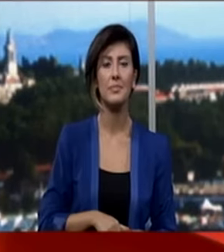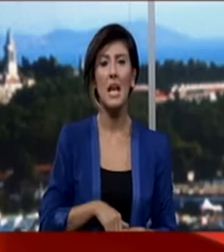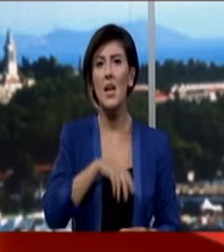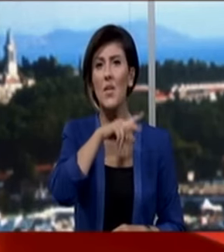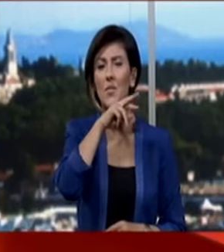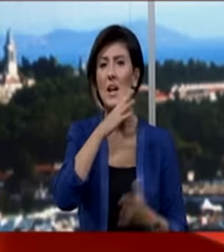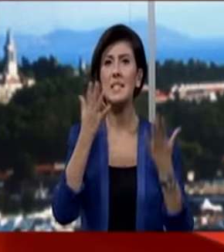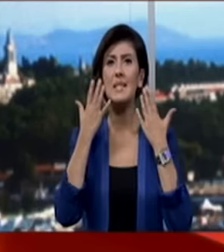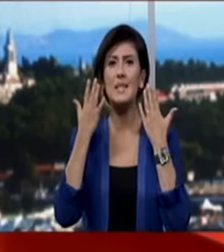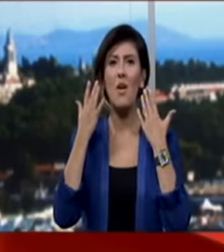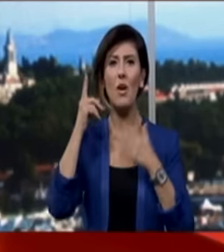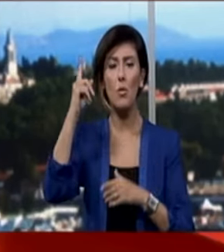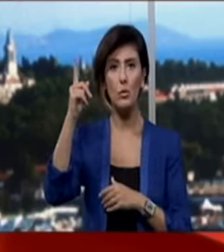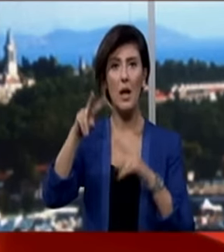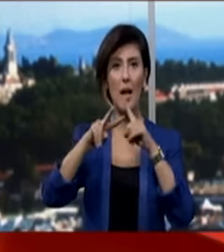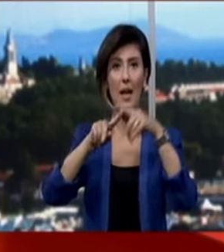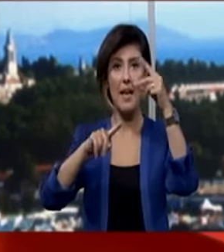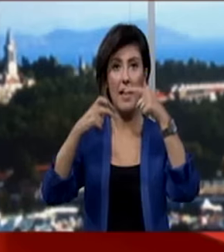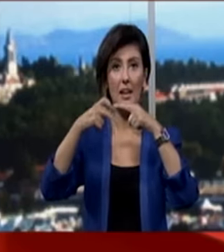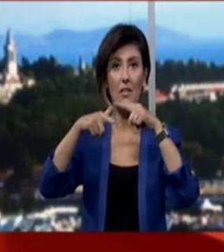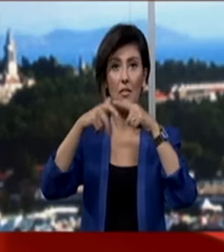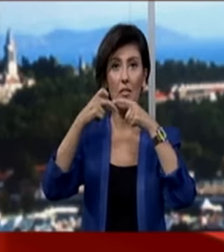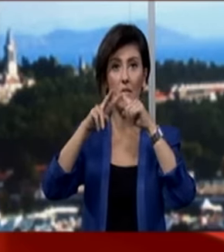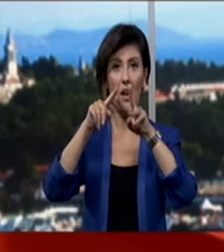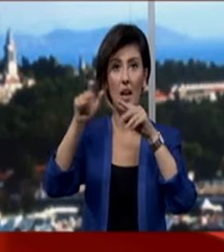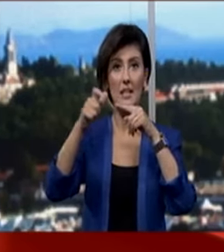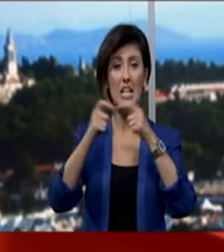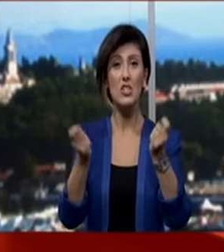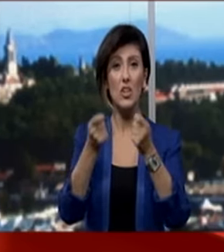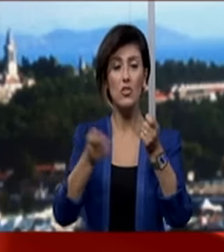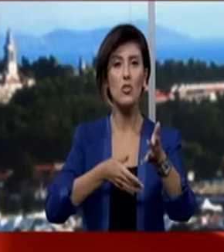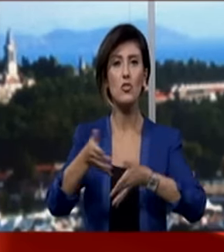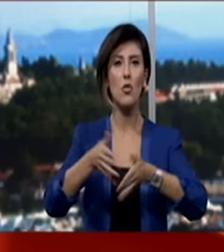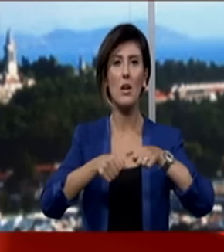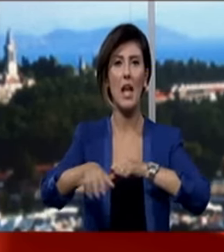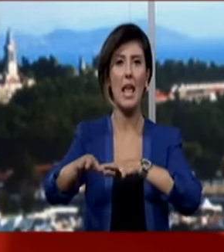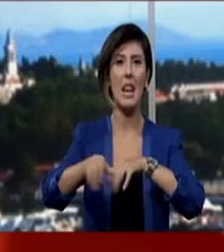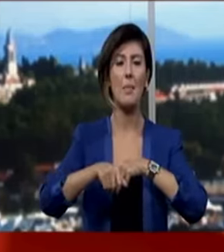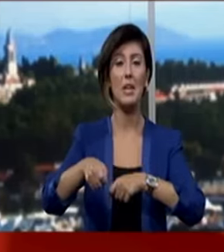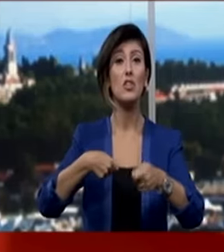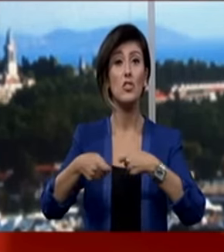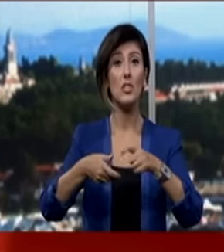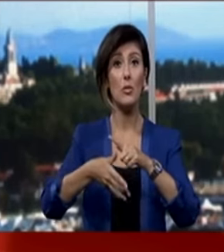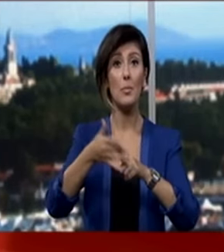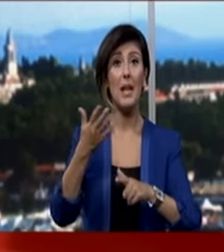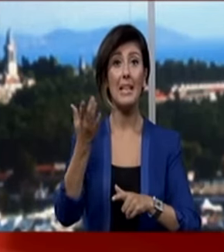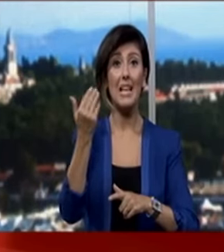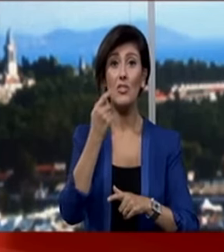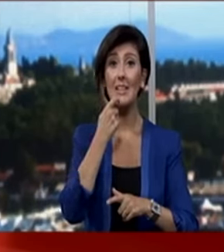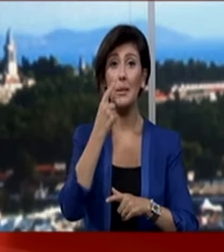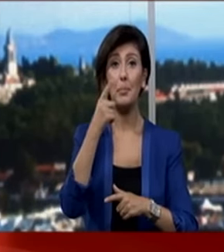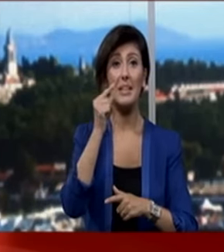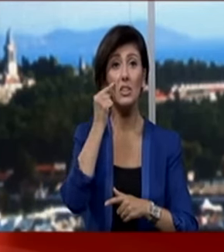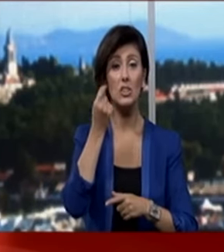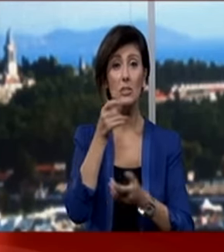Fransız hava yolu şirketi Air France çalışanları sokağa döküldü. Şirket yönetimi gelecek yıl 1000 kişinin işin son ne